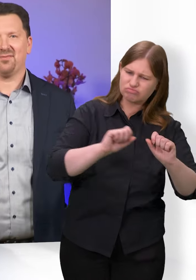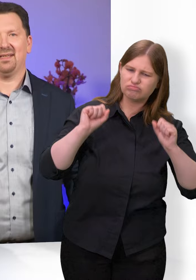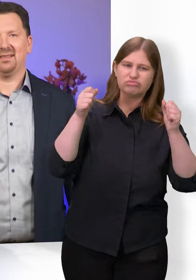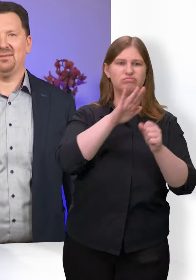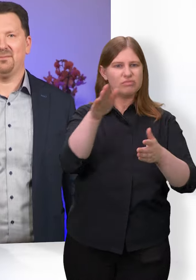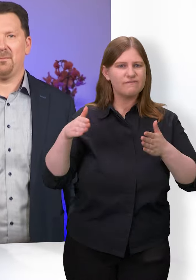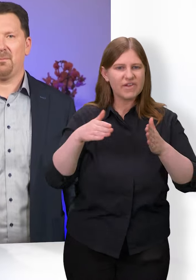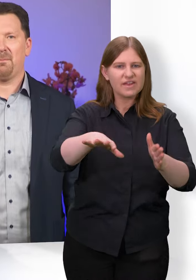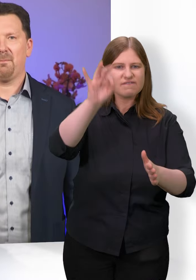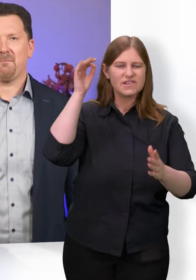finden.